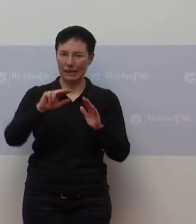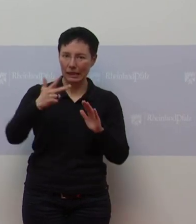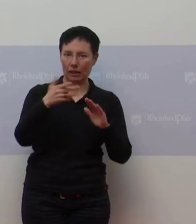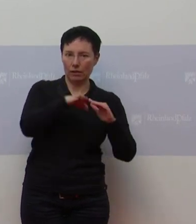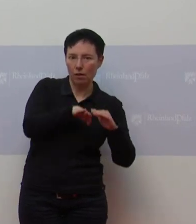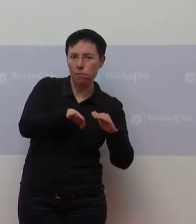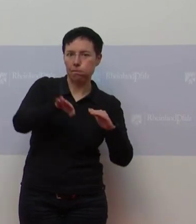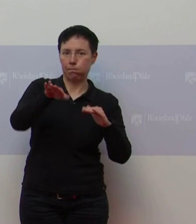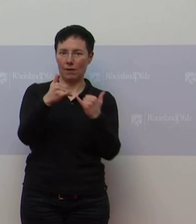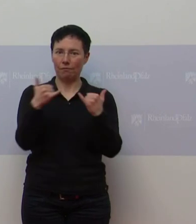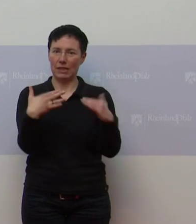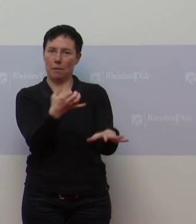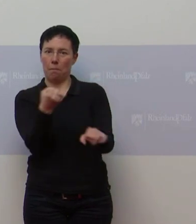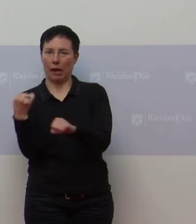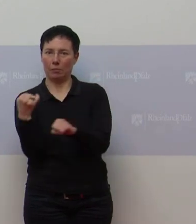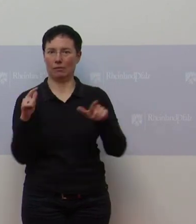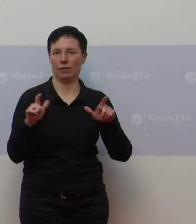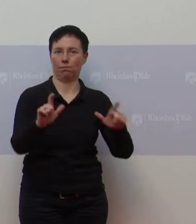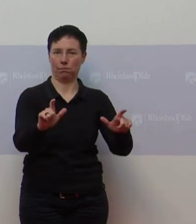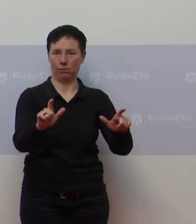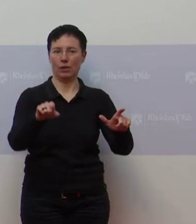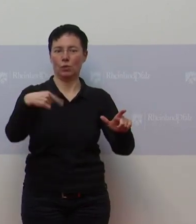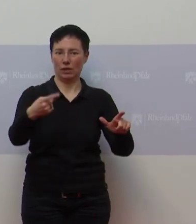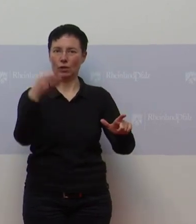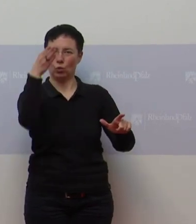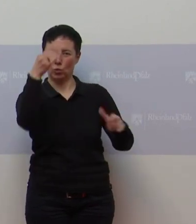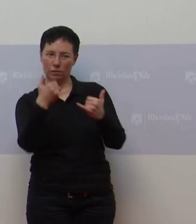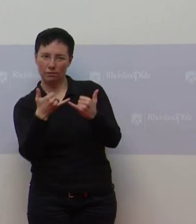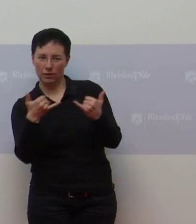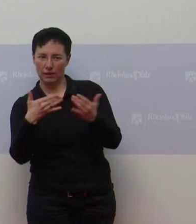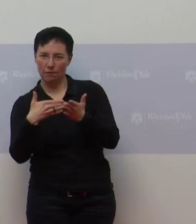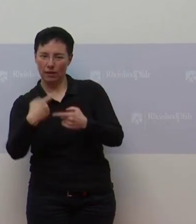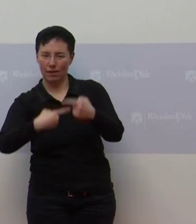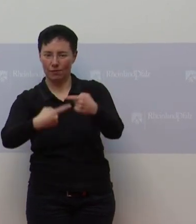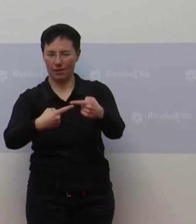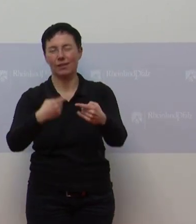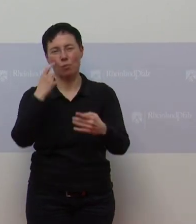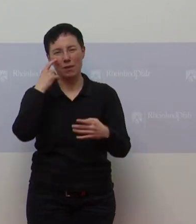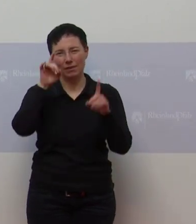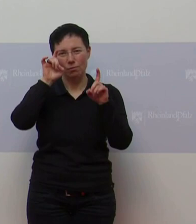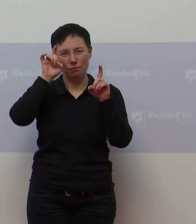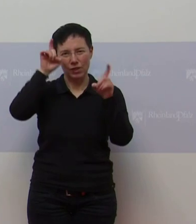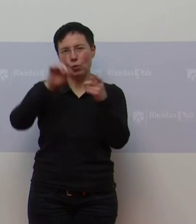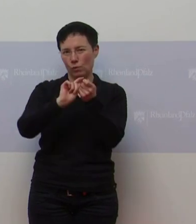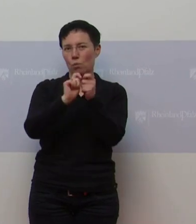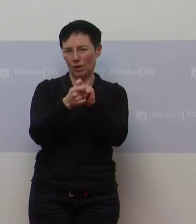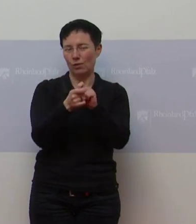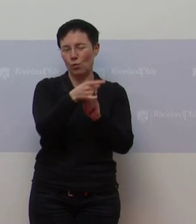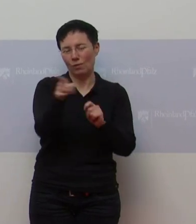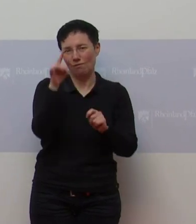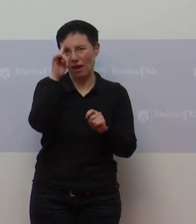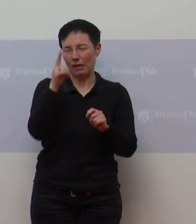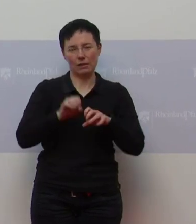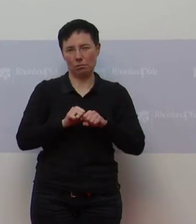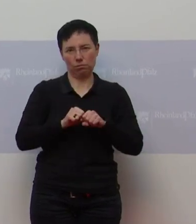wieder Perspektiven nach vorne weiterentwickeln zu können. Der starke Treiber ist nun mal die Mutation. Das wissen Sie alle, die ja wirklich